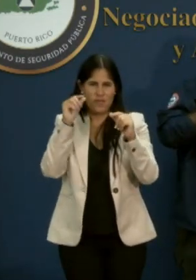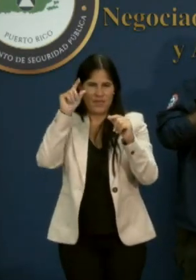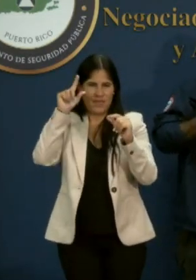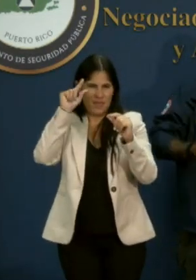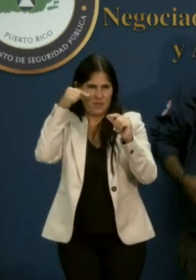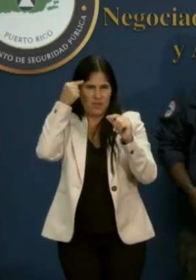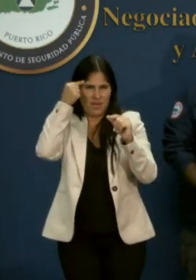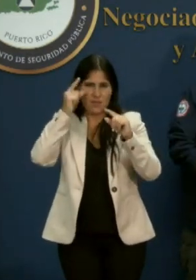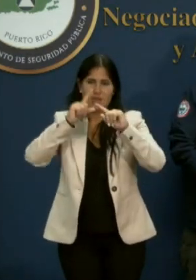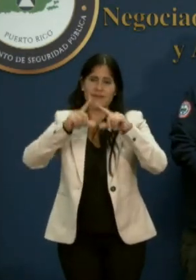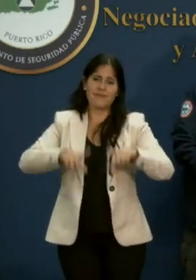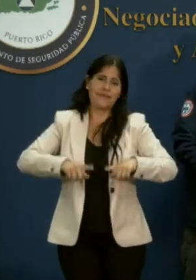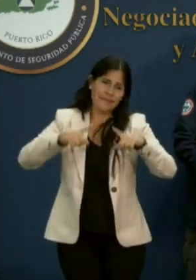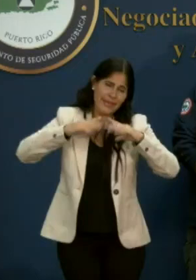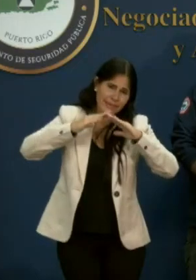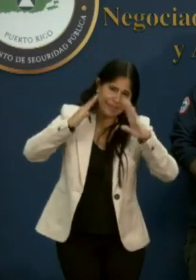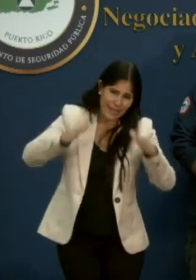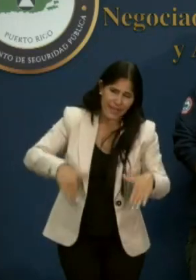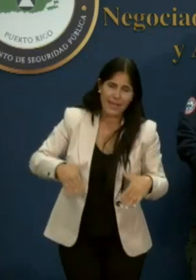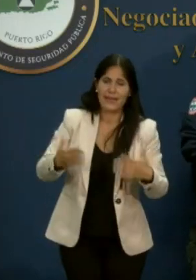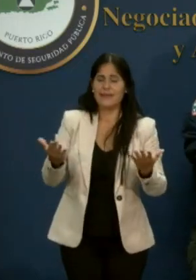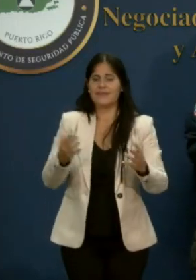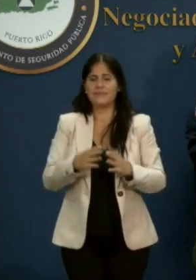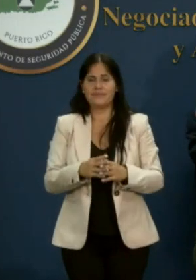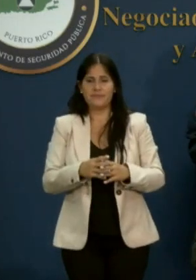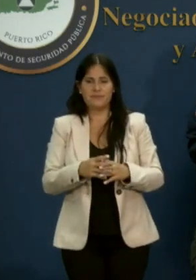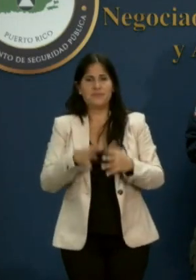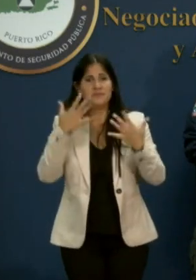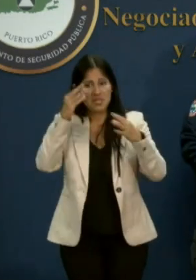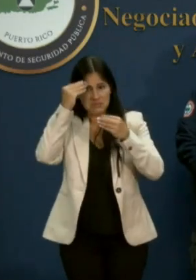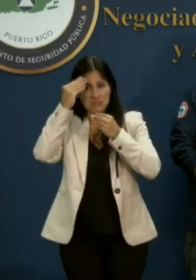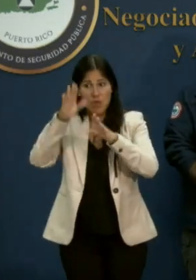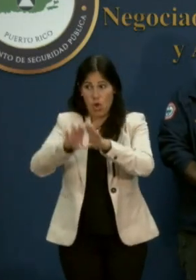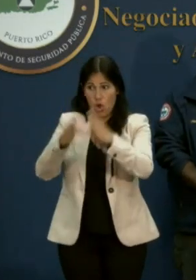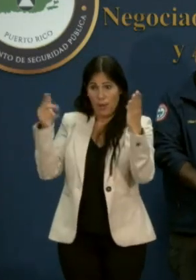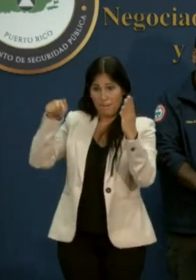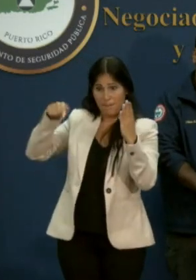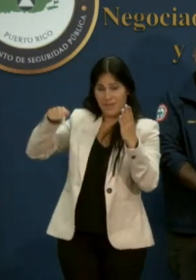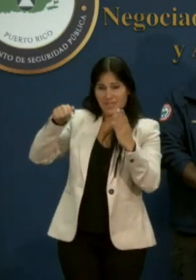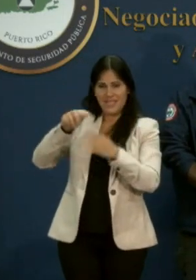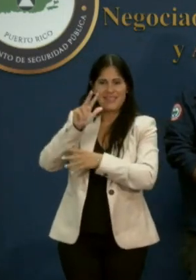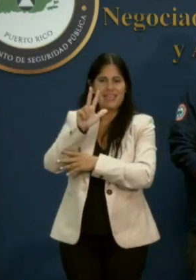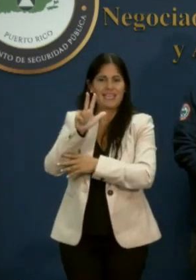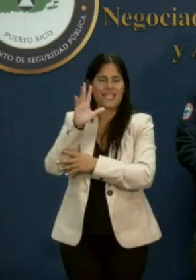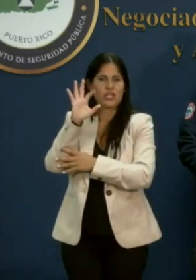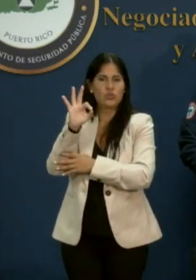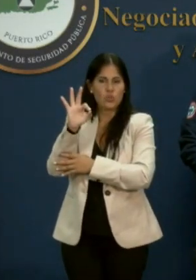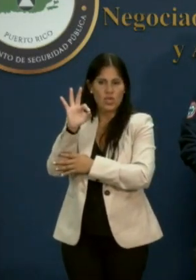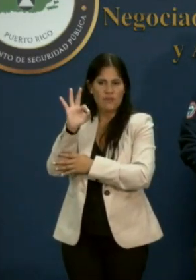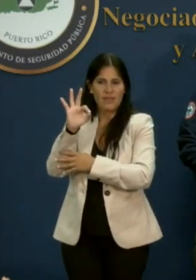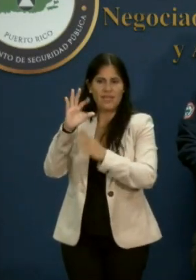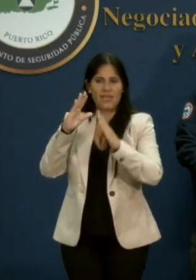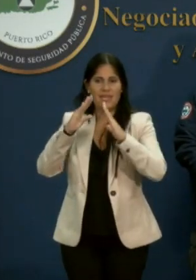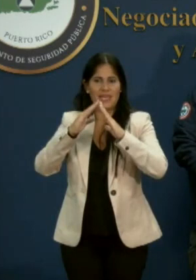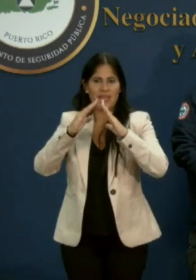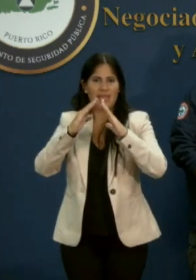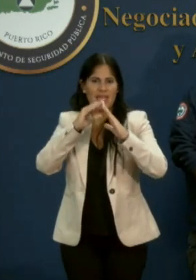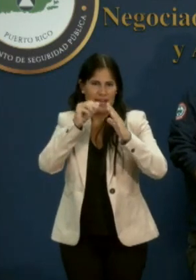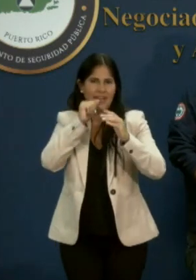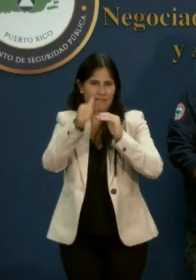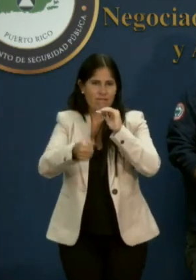vivienda, reporta que tenemos abiertos 39 refugios en los siguientes municipios.